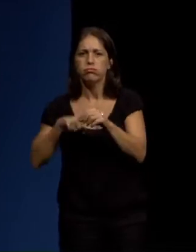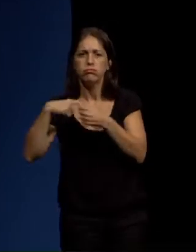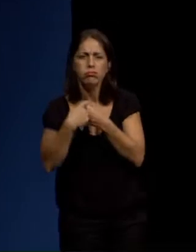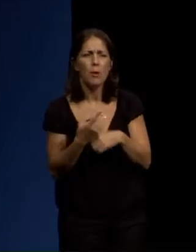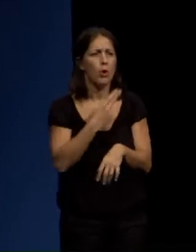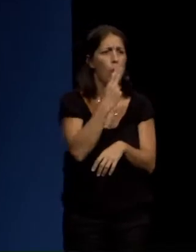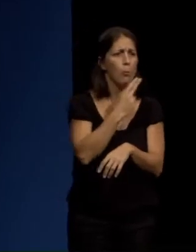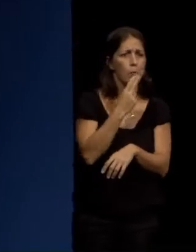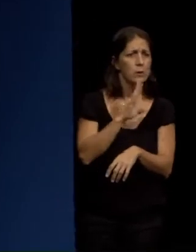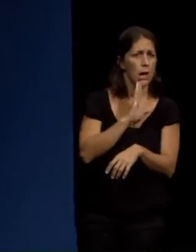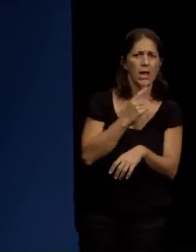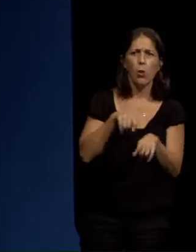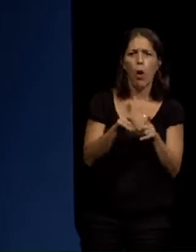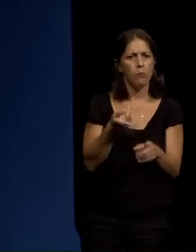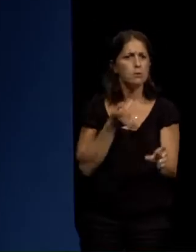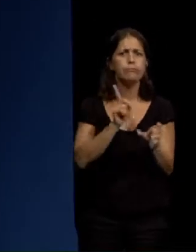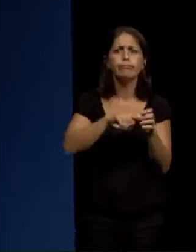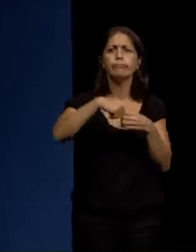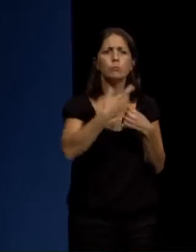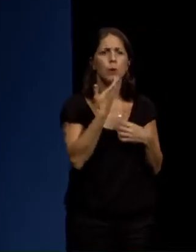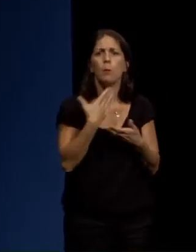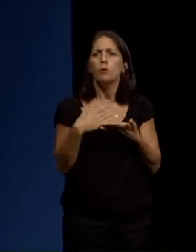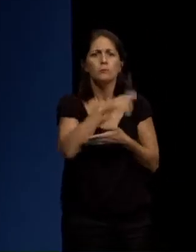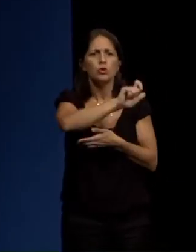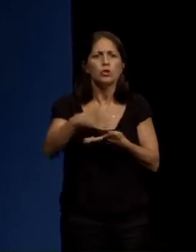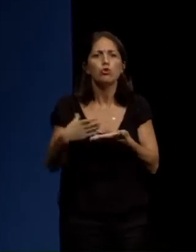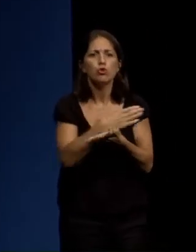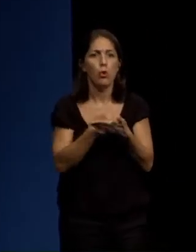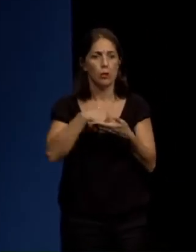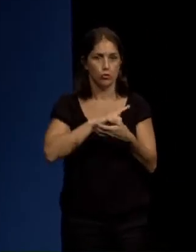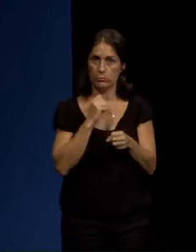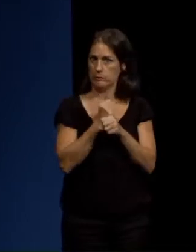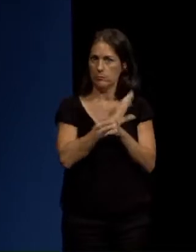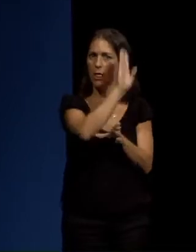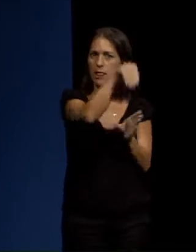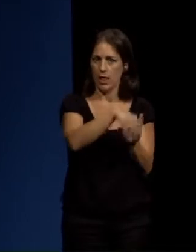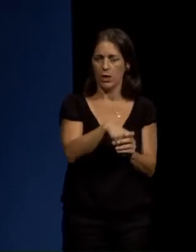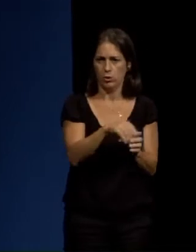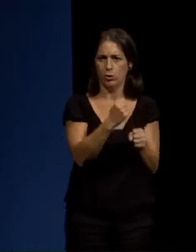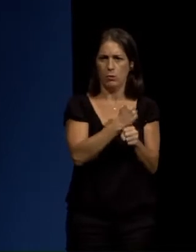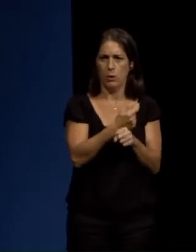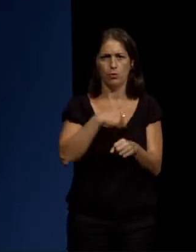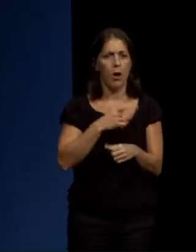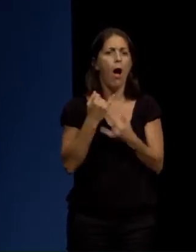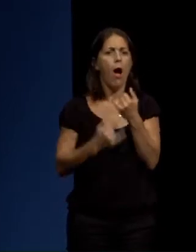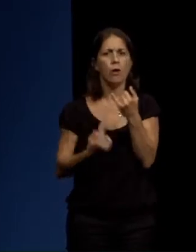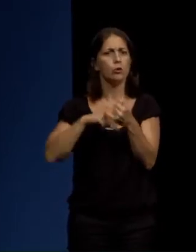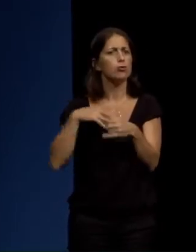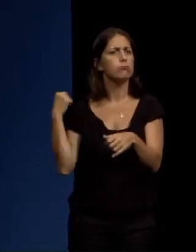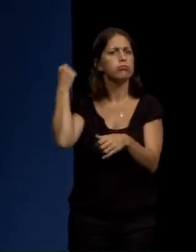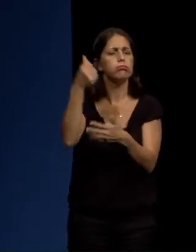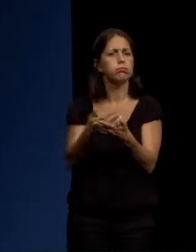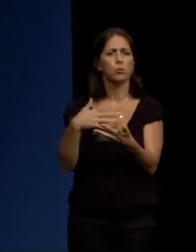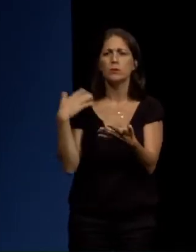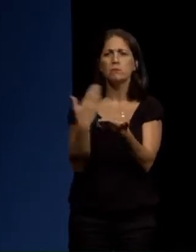compromiso e de implicación por parte de todas as persoas que traballamos nel e co que xa temos demostrado que somos quen de facer as